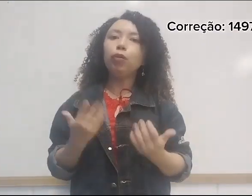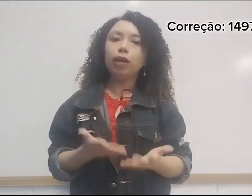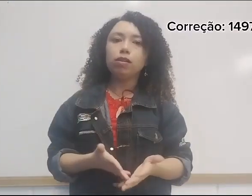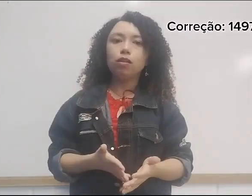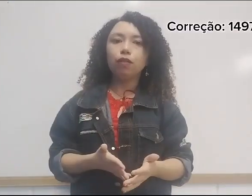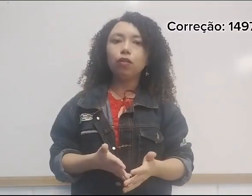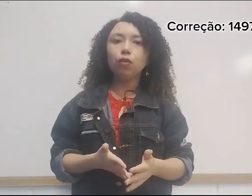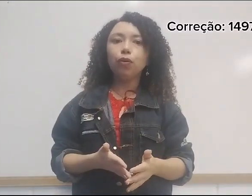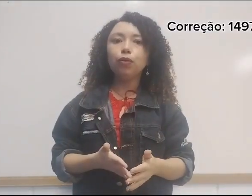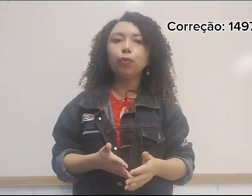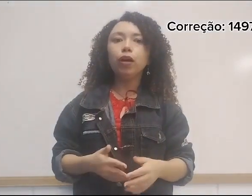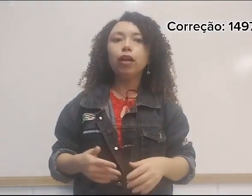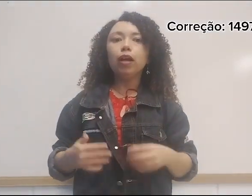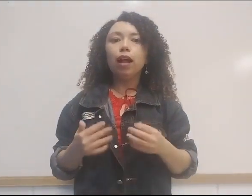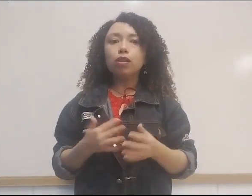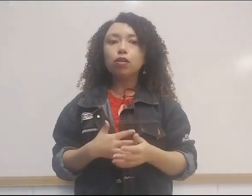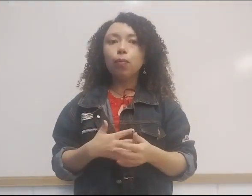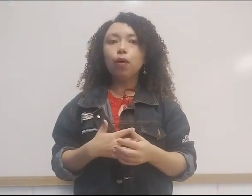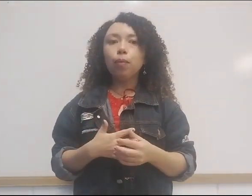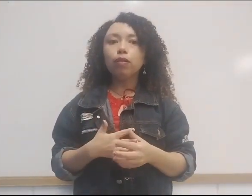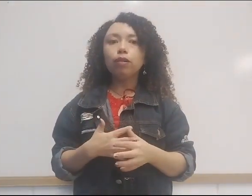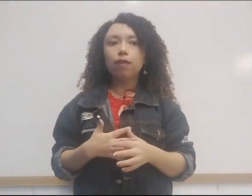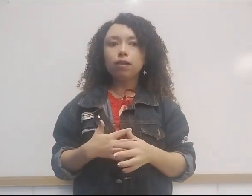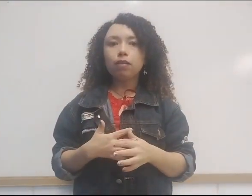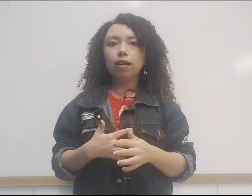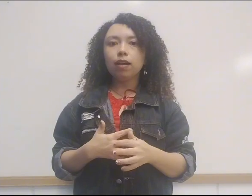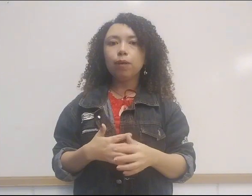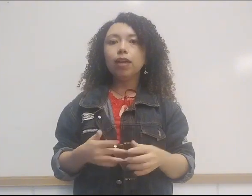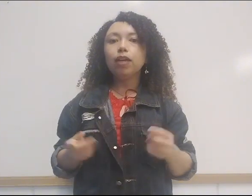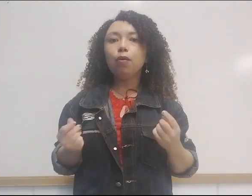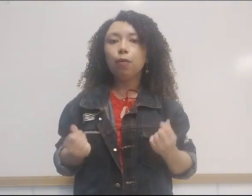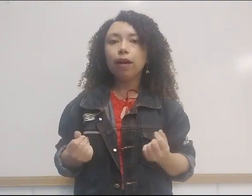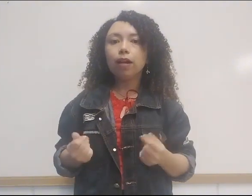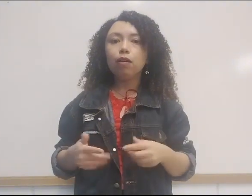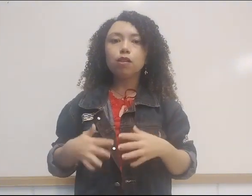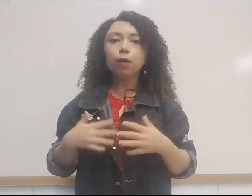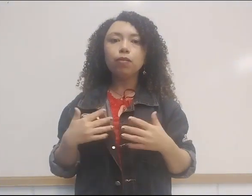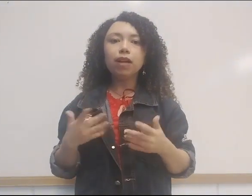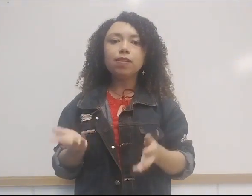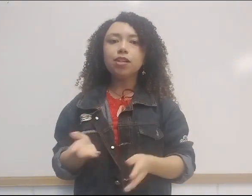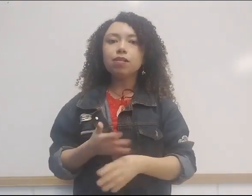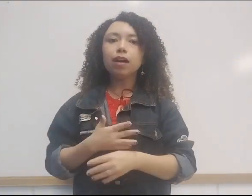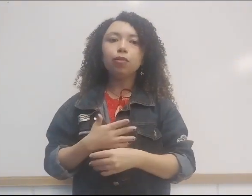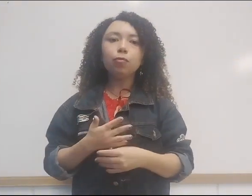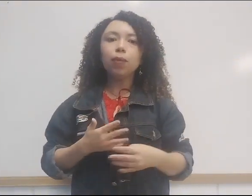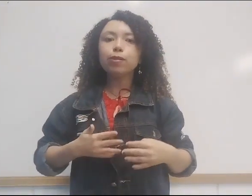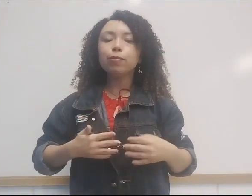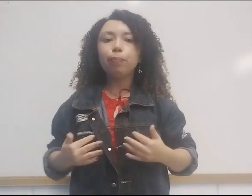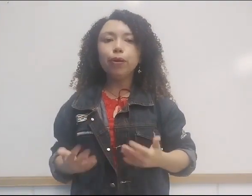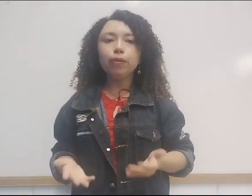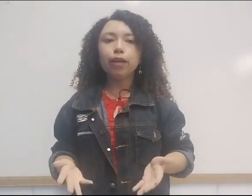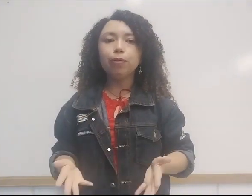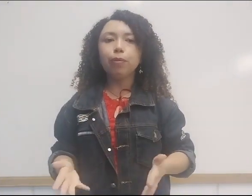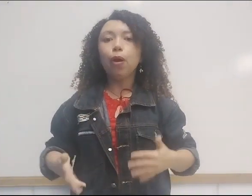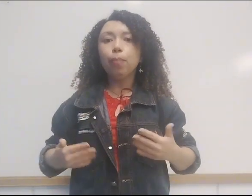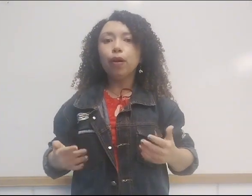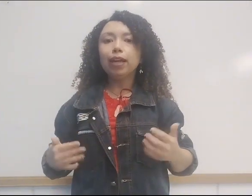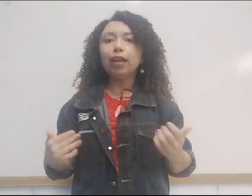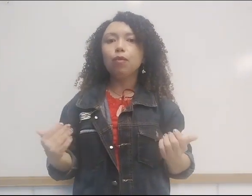1598, sob o comando de Vasco da Gama, e com ela os portugueses tinham dado um passo pioneiro, porém ainda